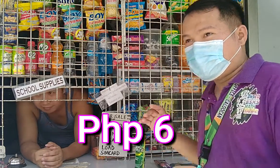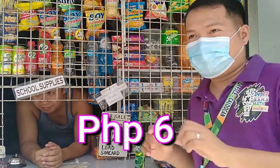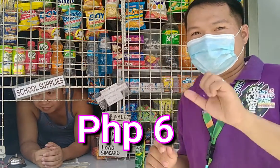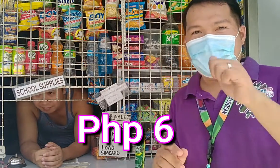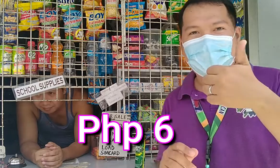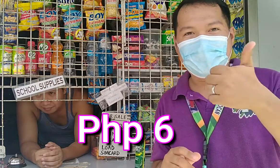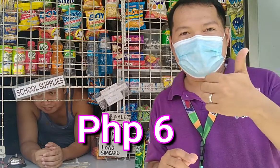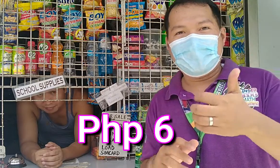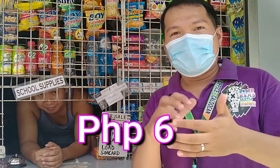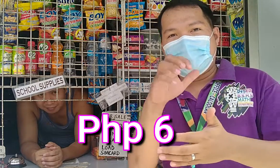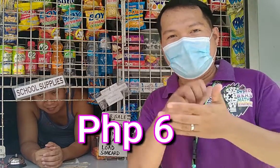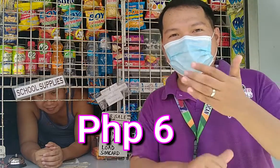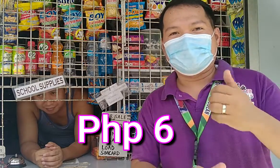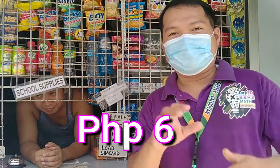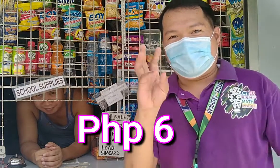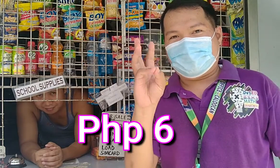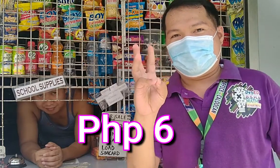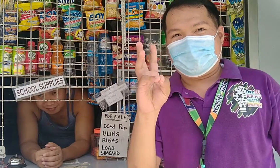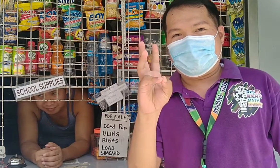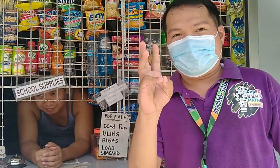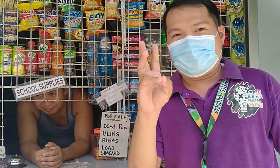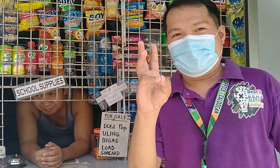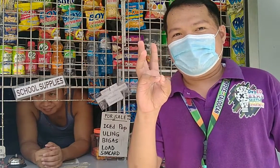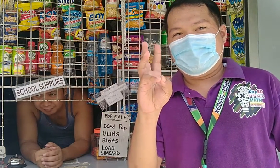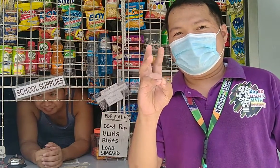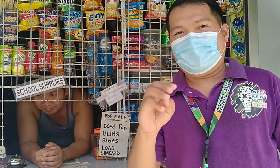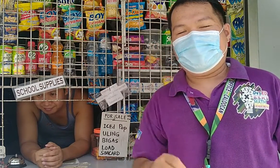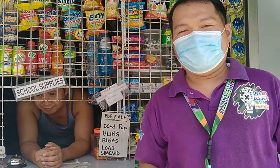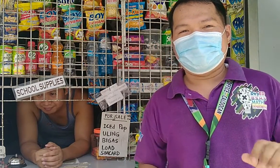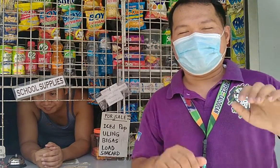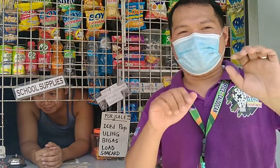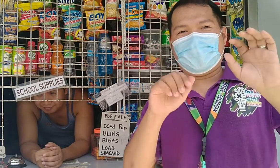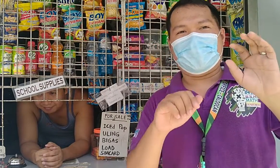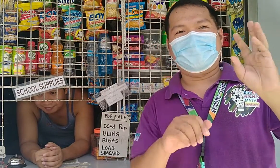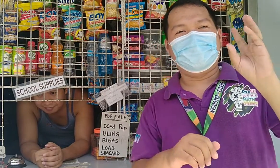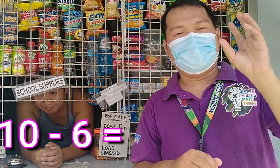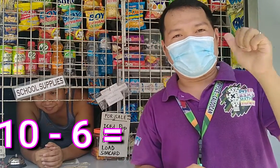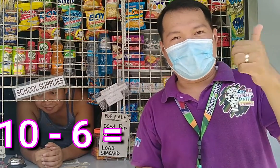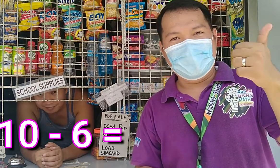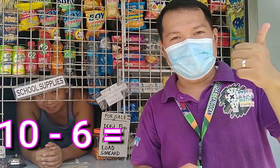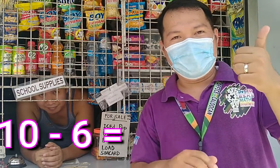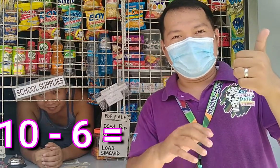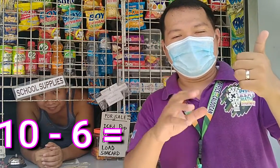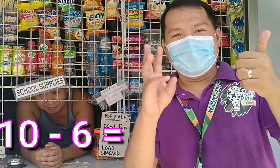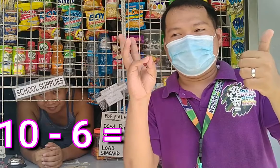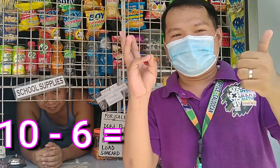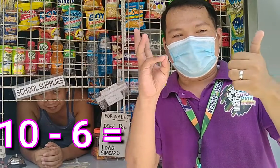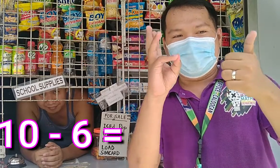10 minus 6. So, we have 10, 6,